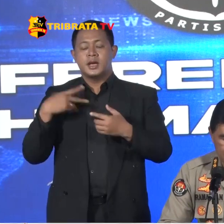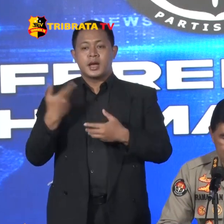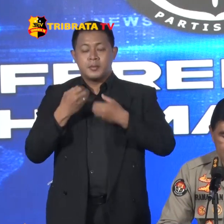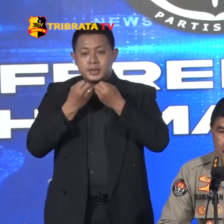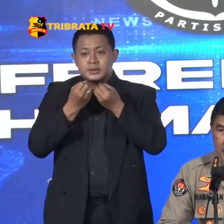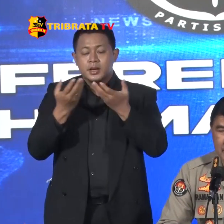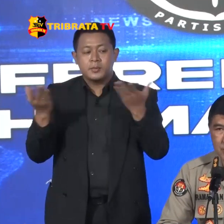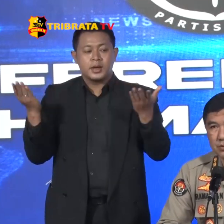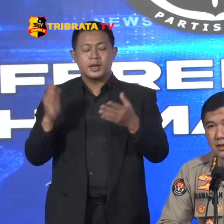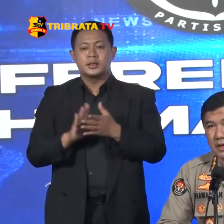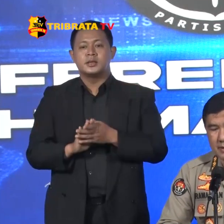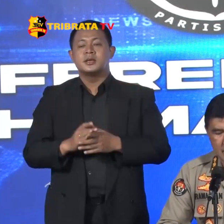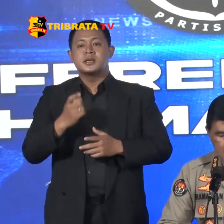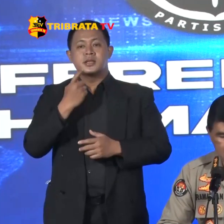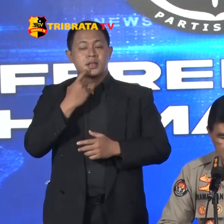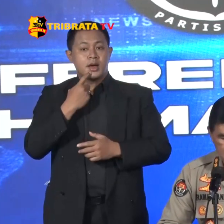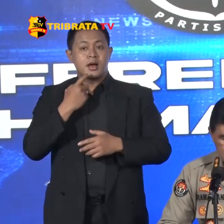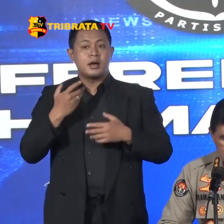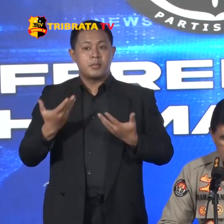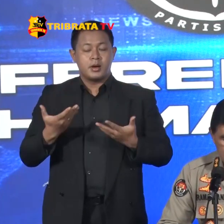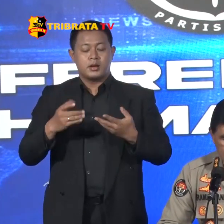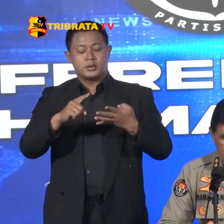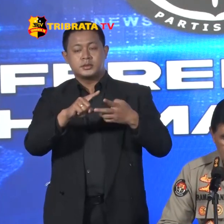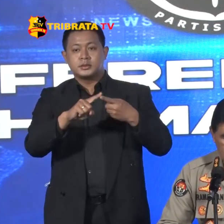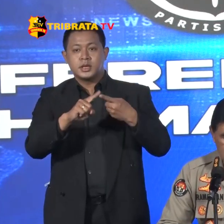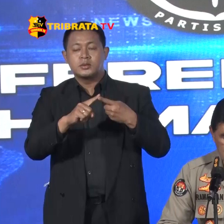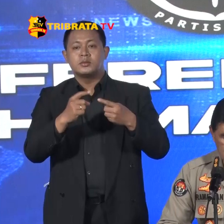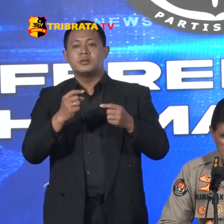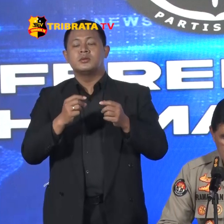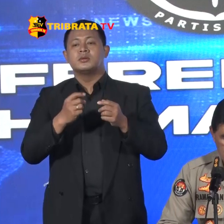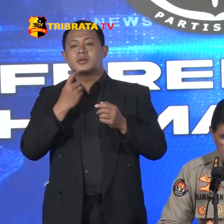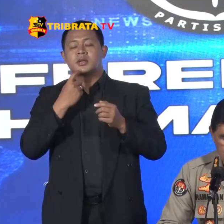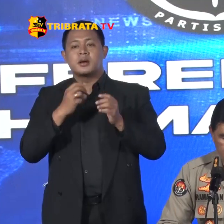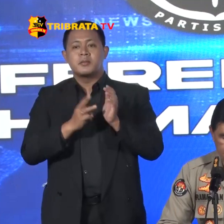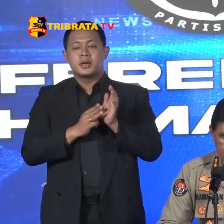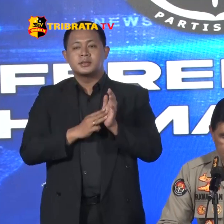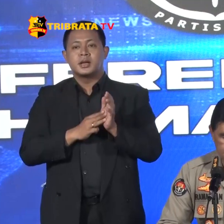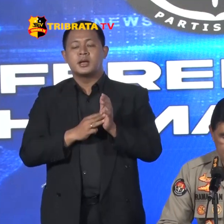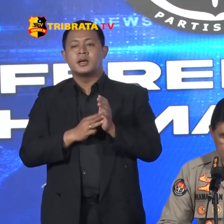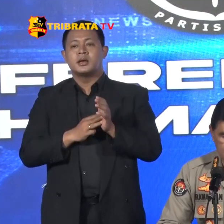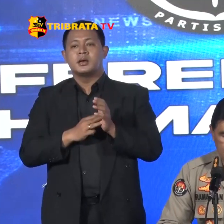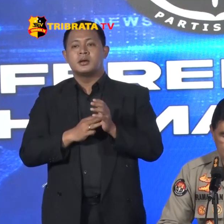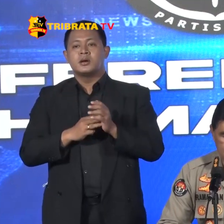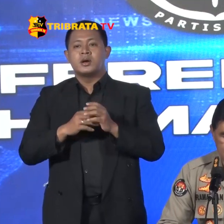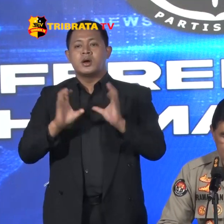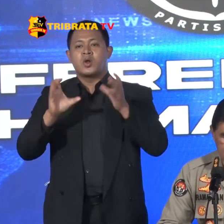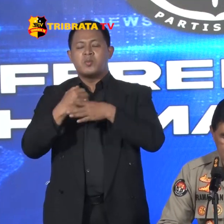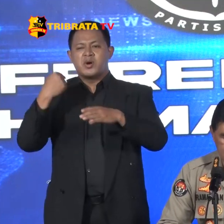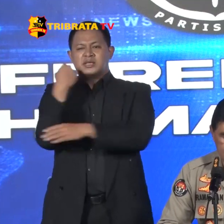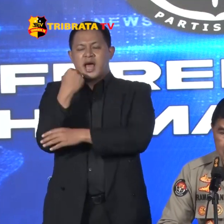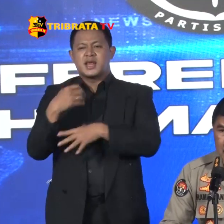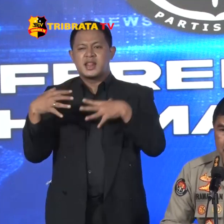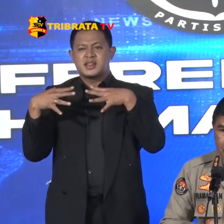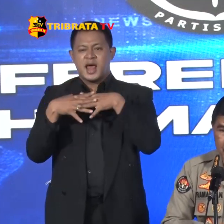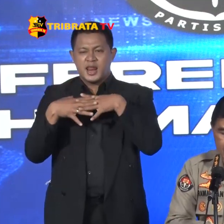sampaikan yaitu terkait dengan kasus Mafia Tanah Jadi ada beberapa pertanyaan